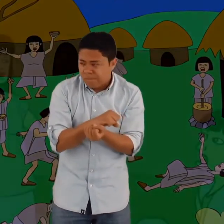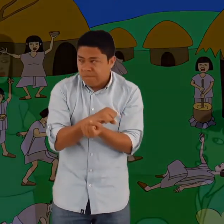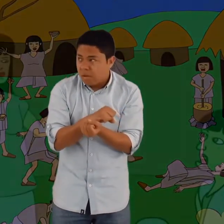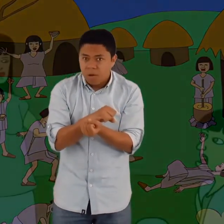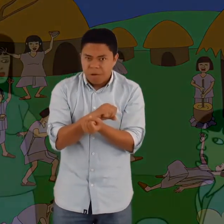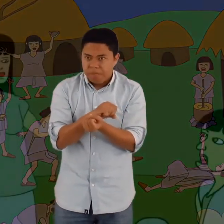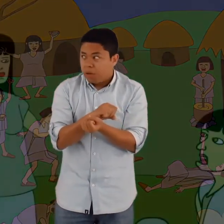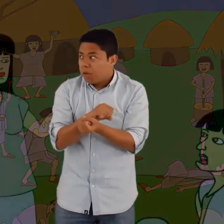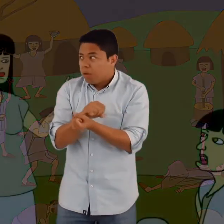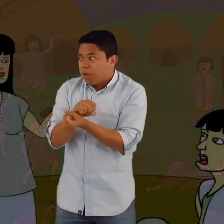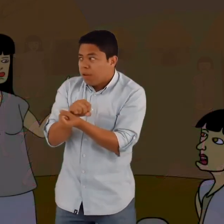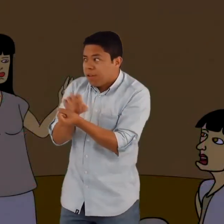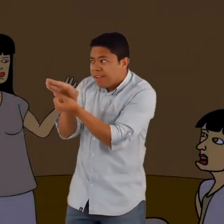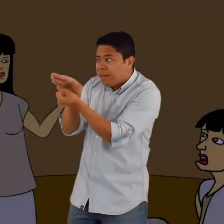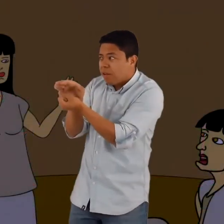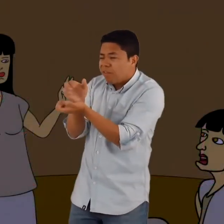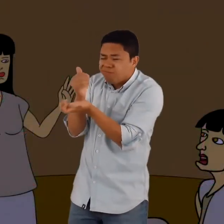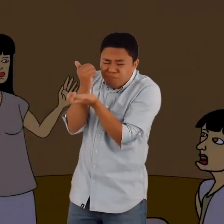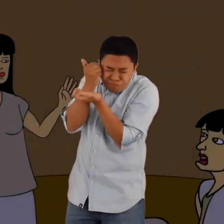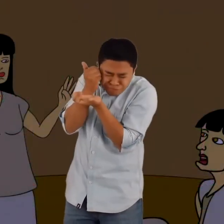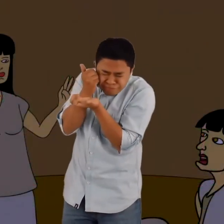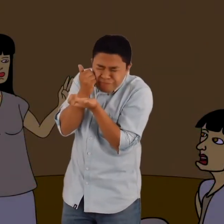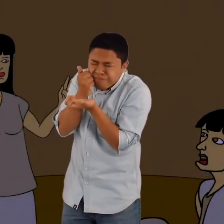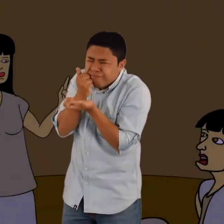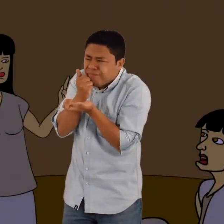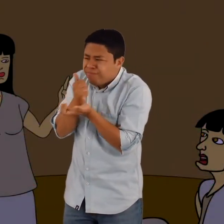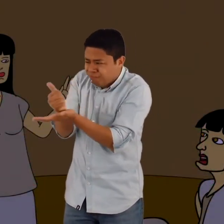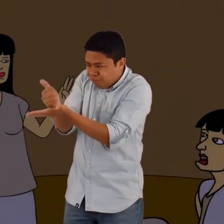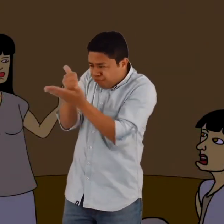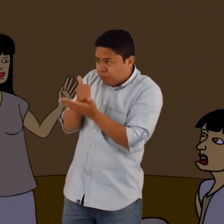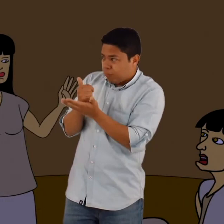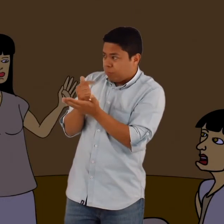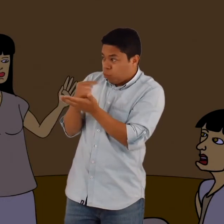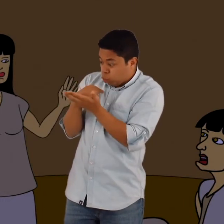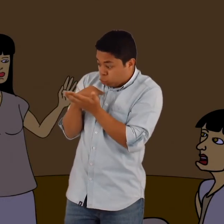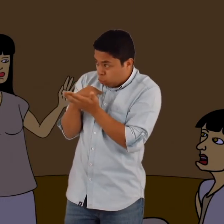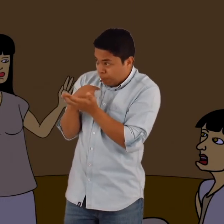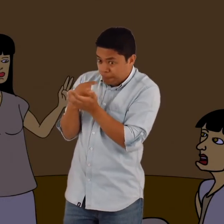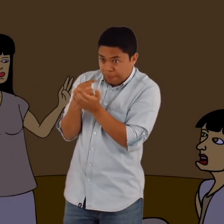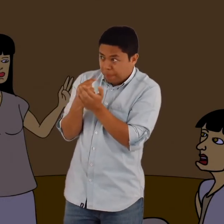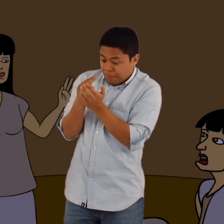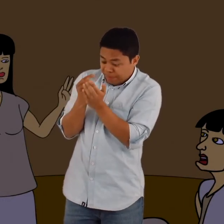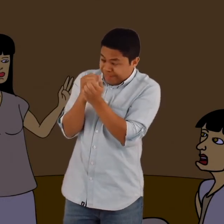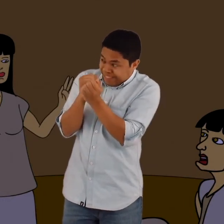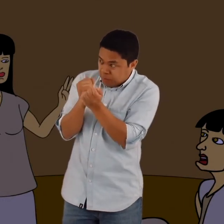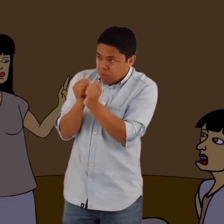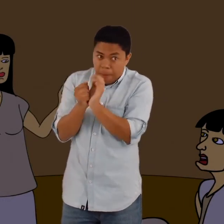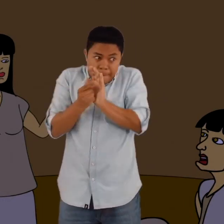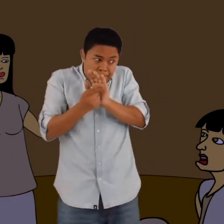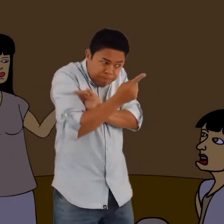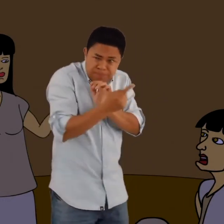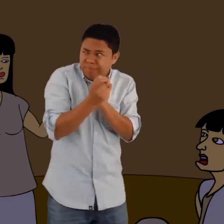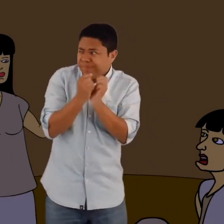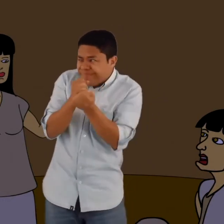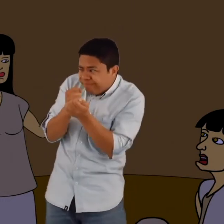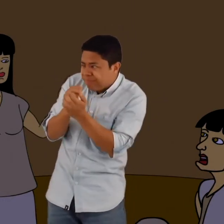Por favor, ayúdame a desatarme y así podremos escapar. Yo te salvaré. Ayúdame, te lo suplico.